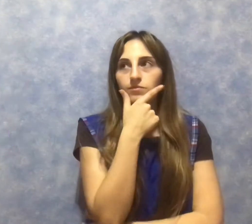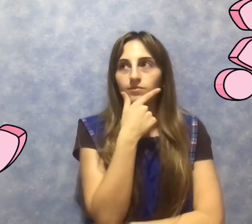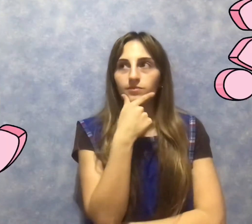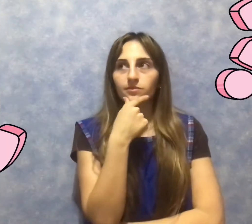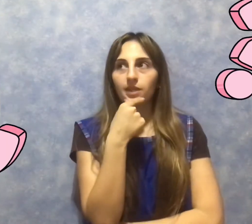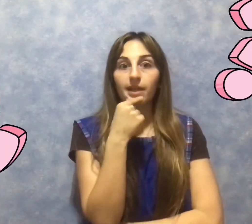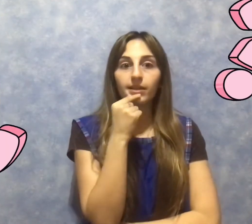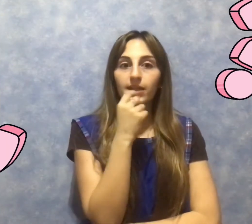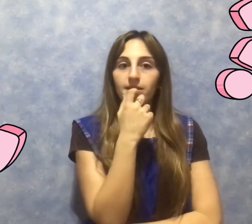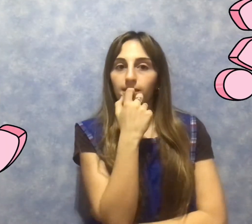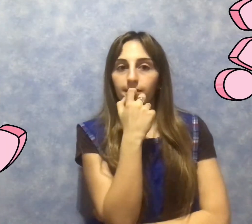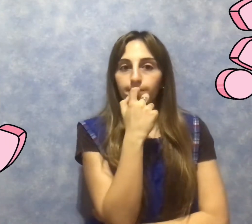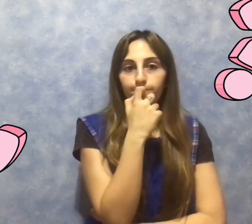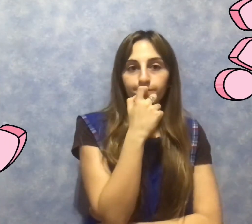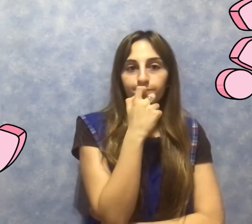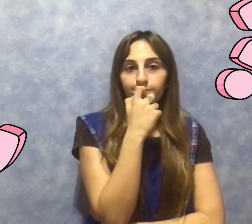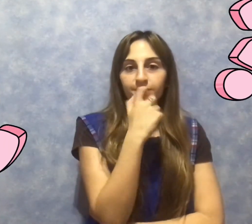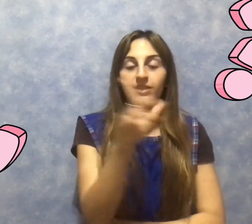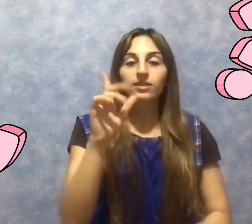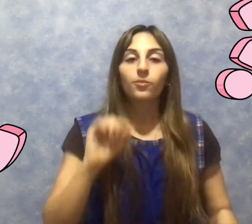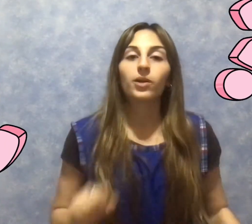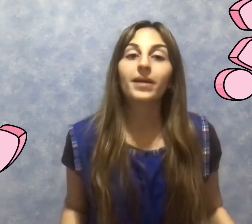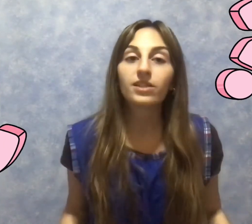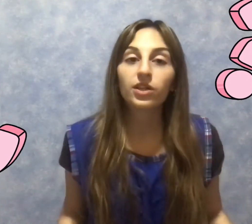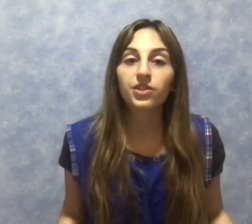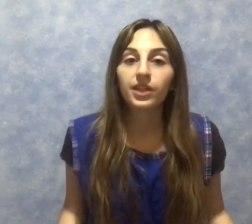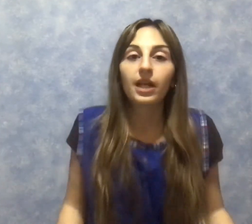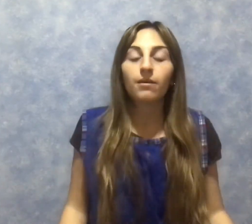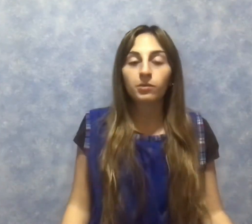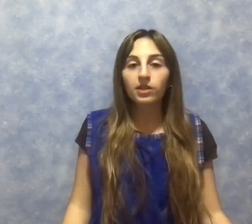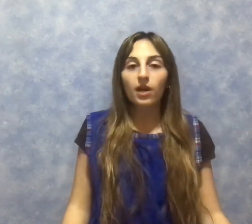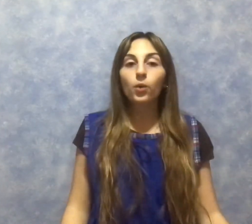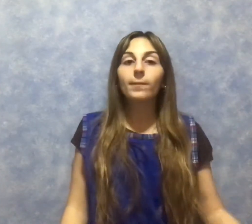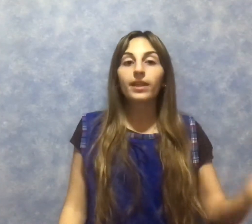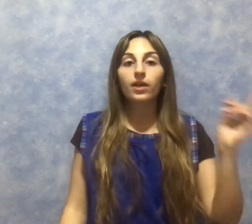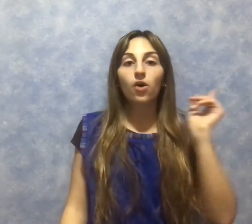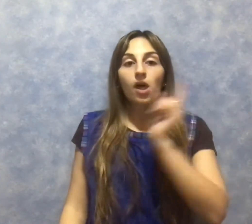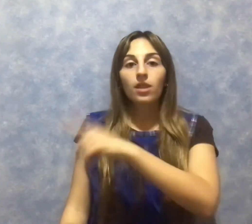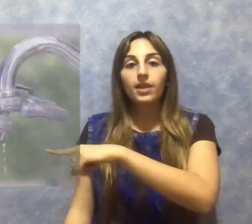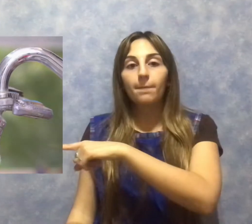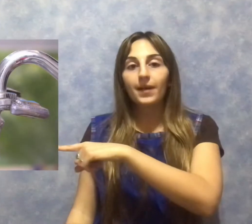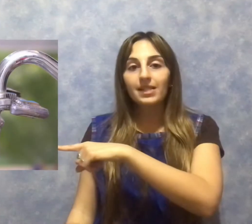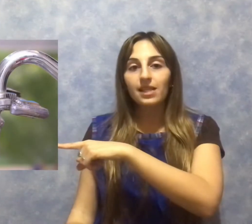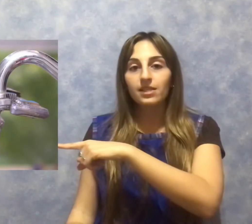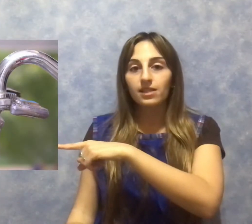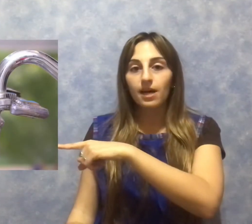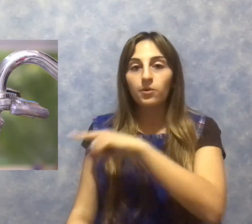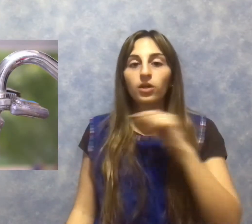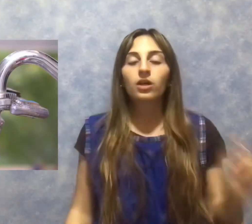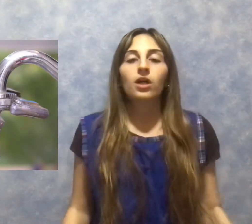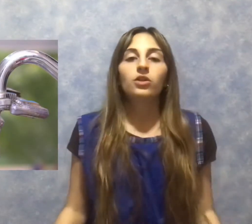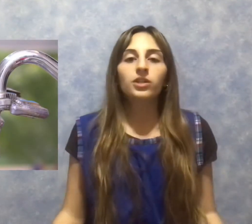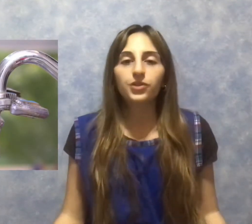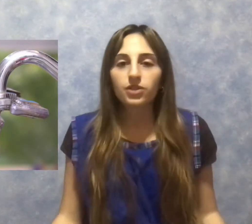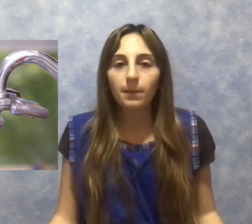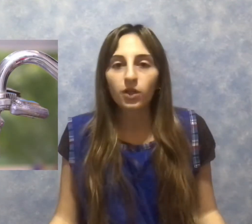¡Qué interesante! Bueno, para eso la señorita les va a mostrar un video de Plaza Sésamo, donde estos amigos nos